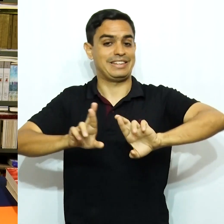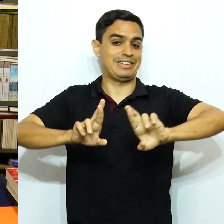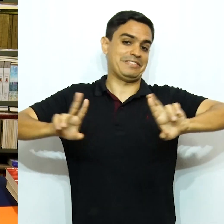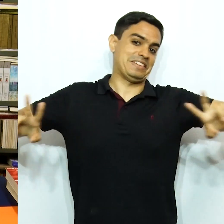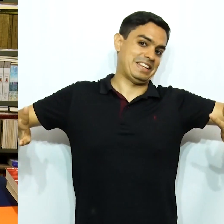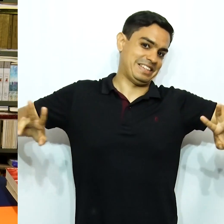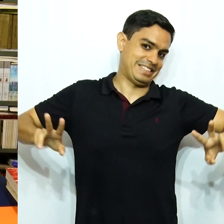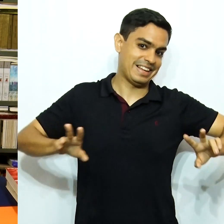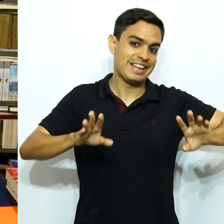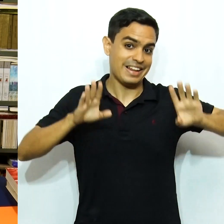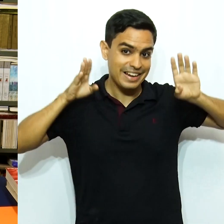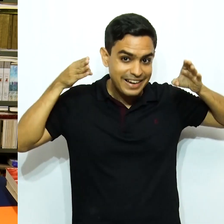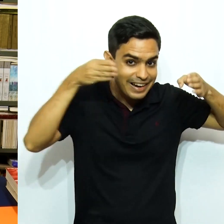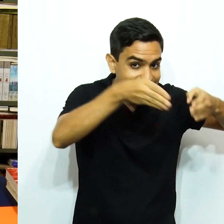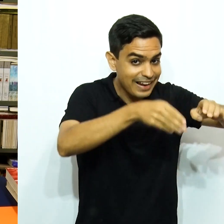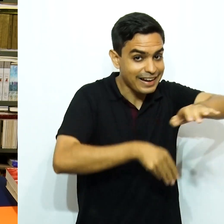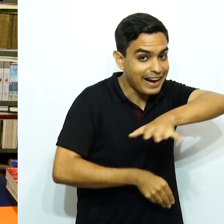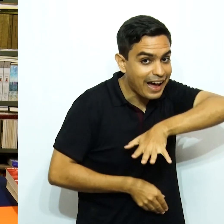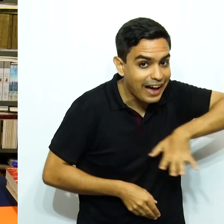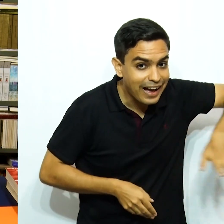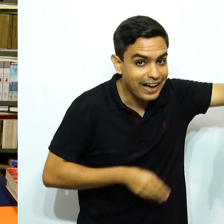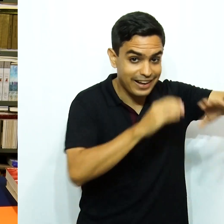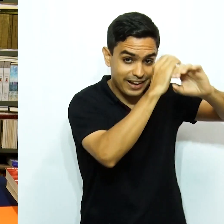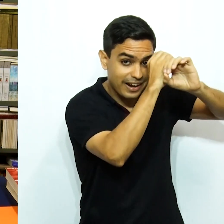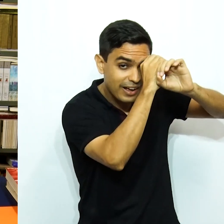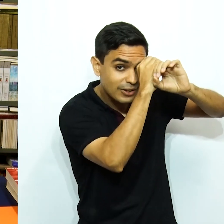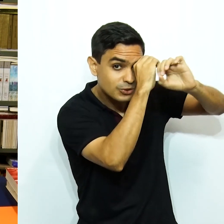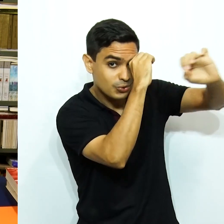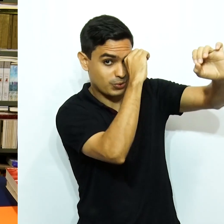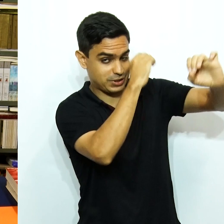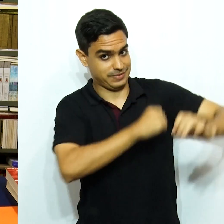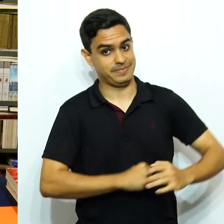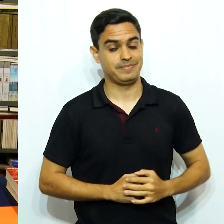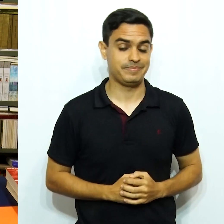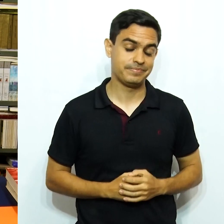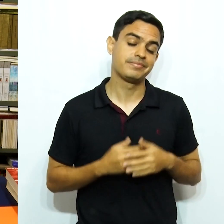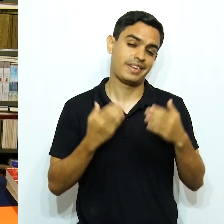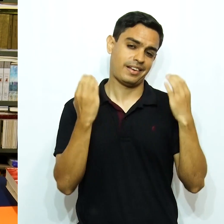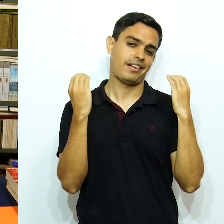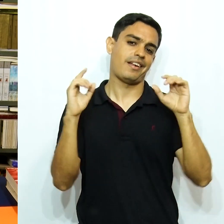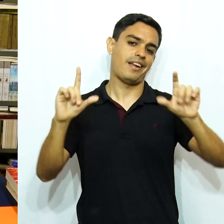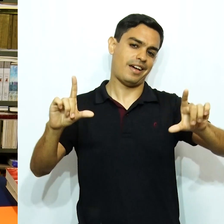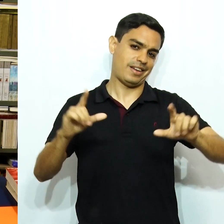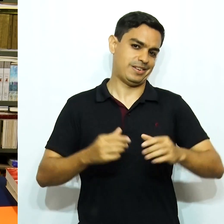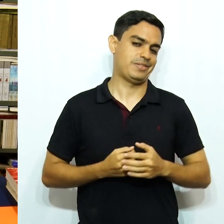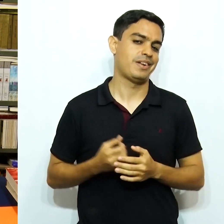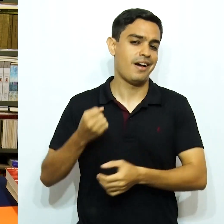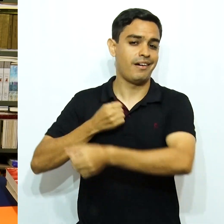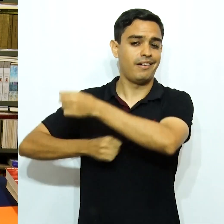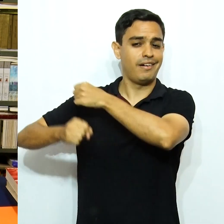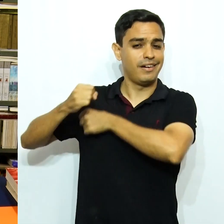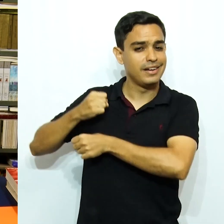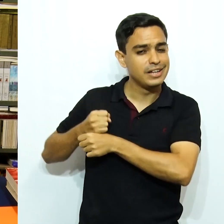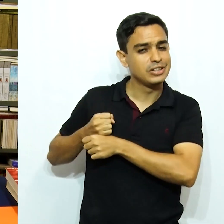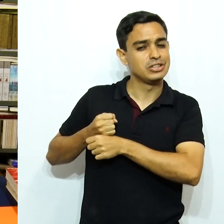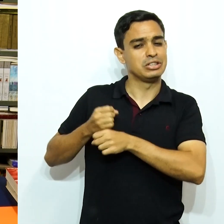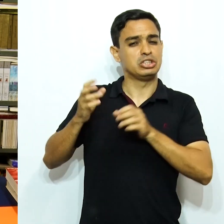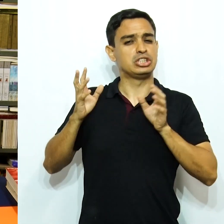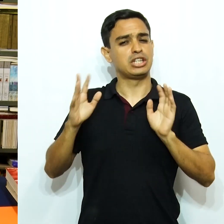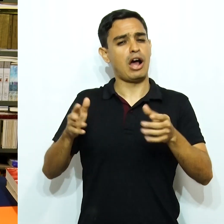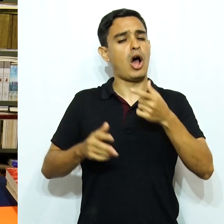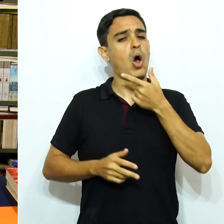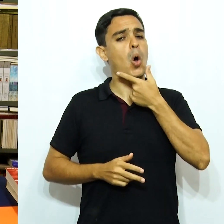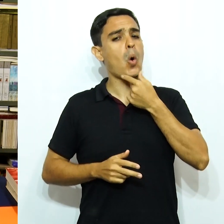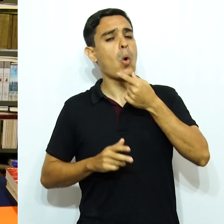coisa, ele trabalha na área da astronomia e a astronautica. Claro, ali em 1979 o homem já tinha